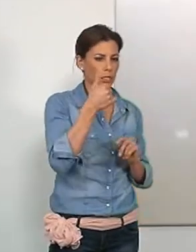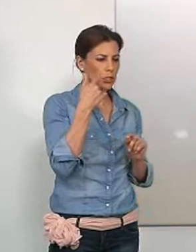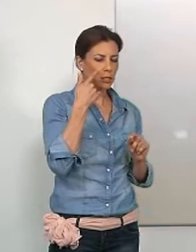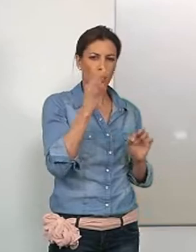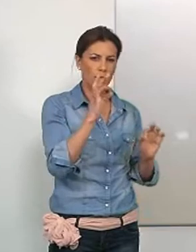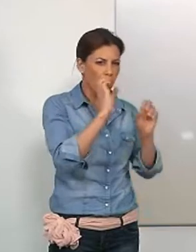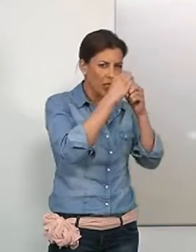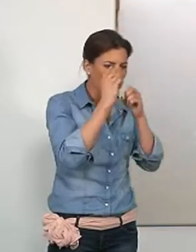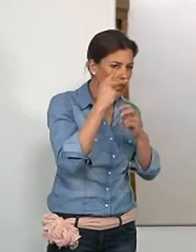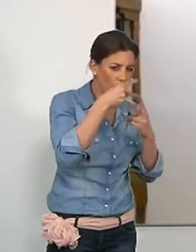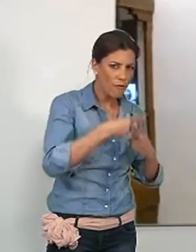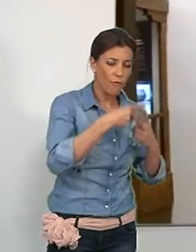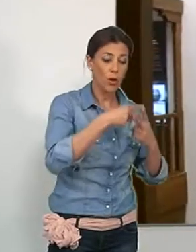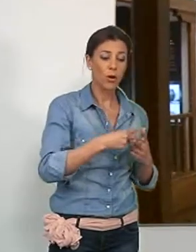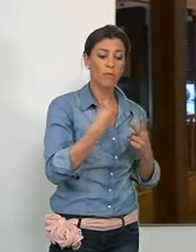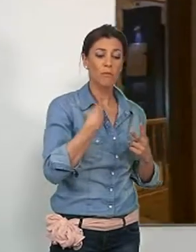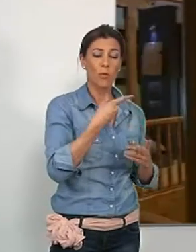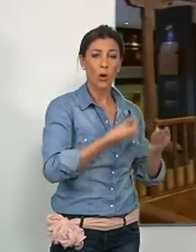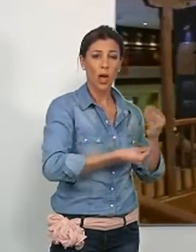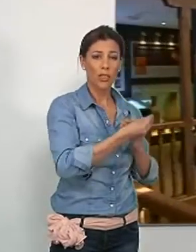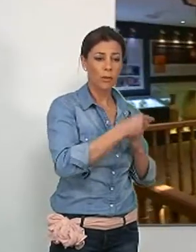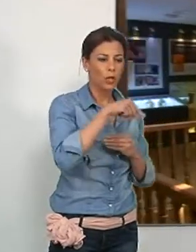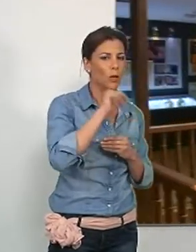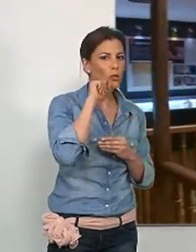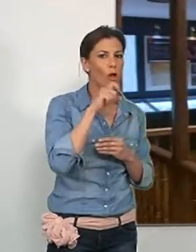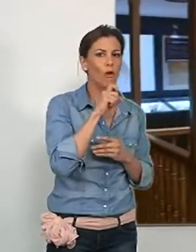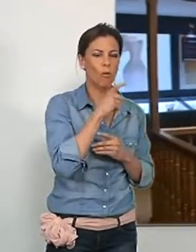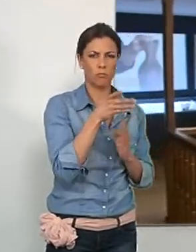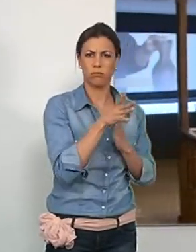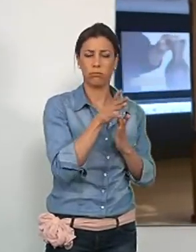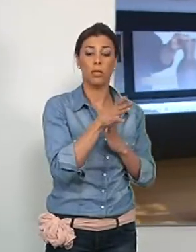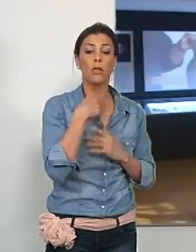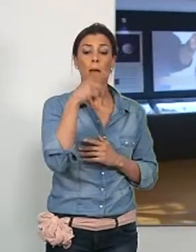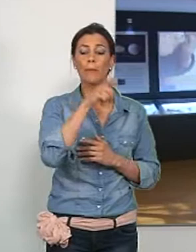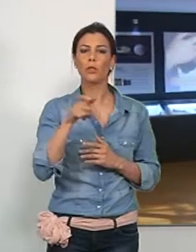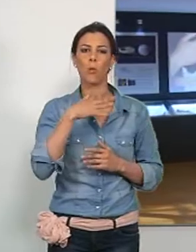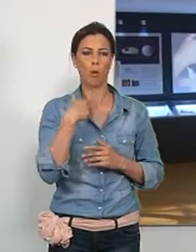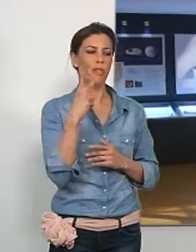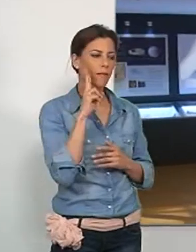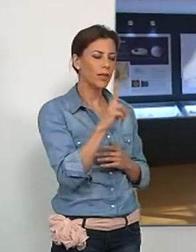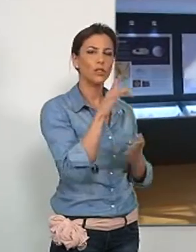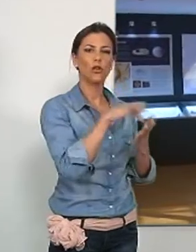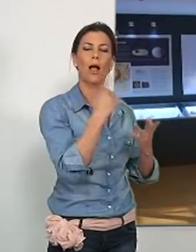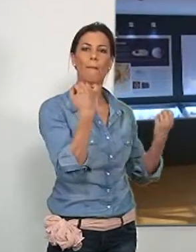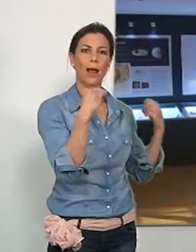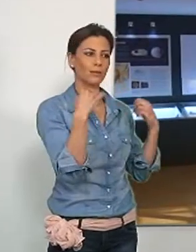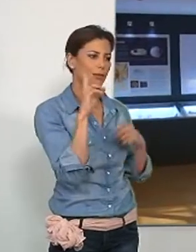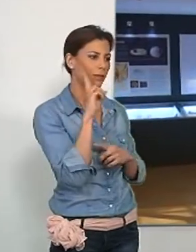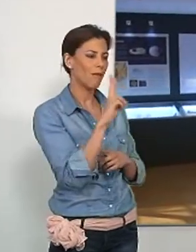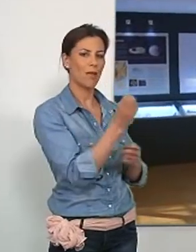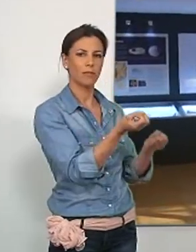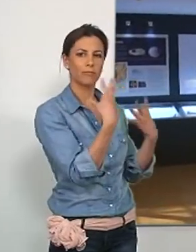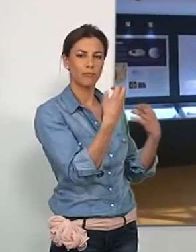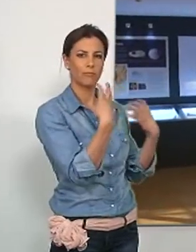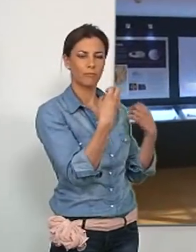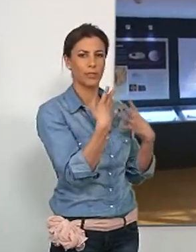científico, lo acaecido desde el nacimiento de la localidad de Motril. El público puede poner en práctica los hechos narrados